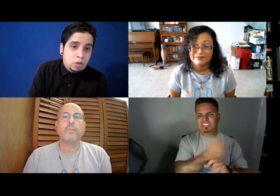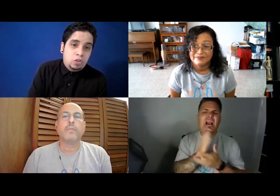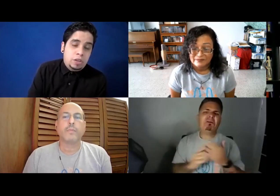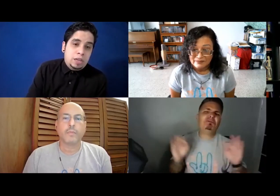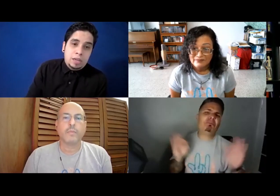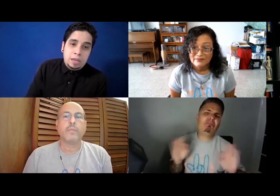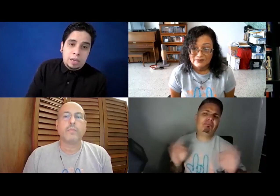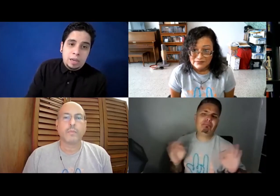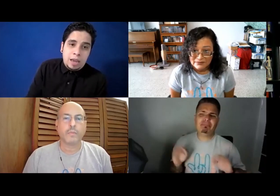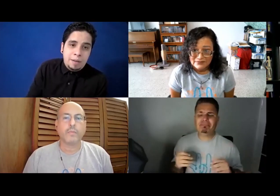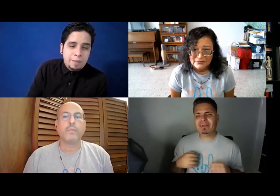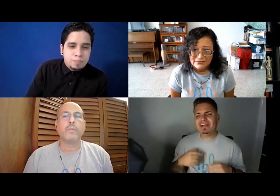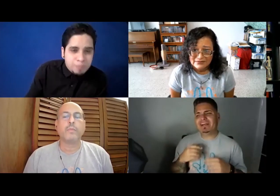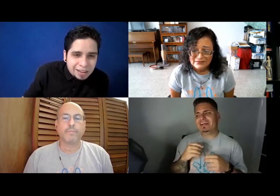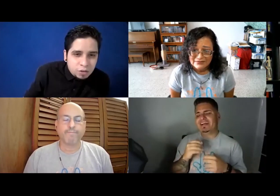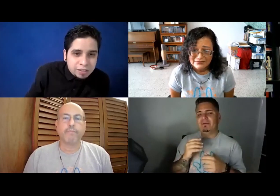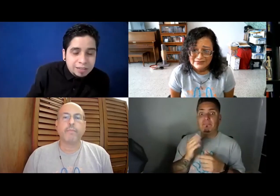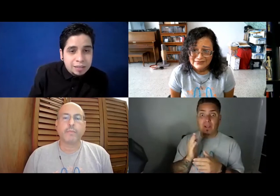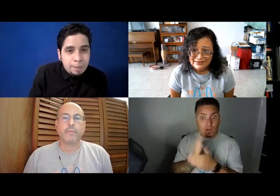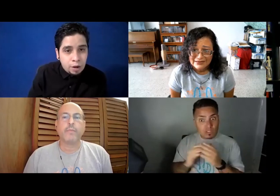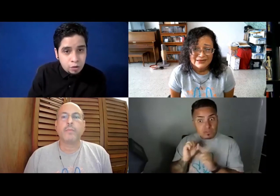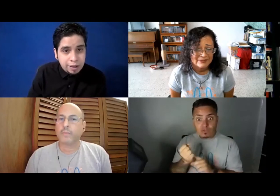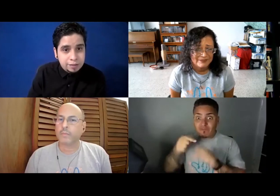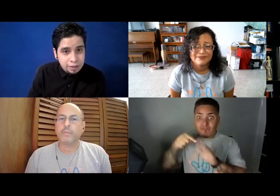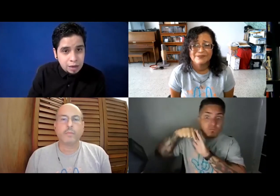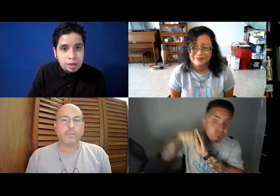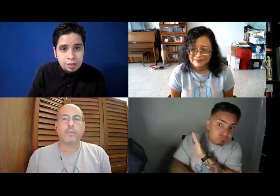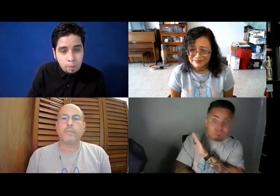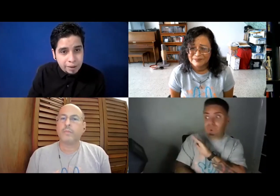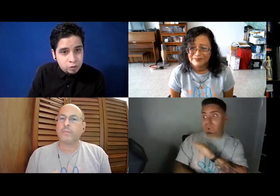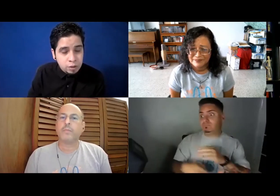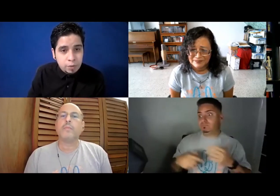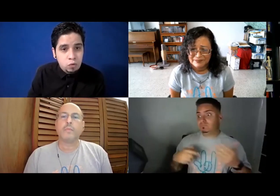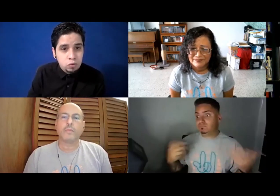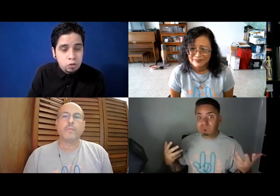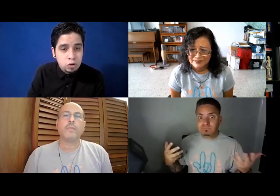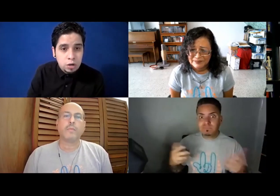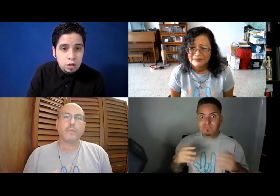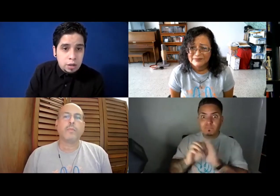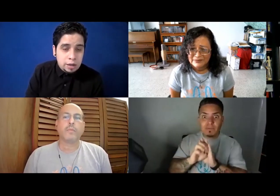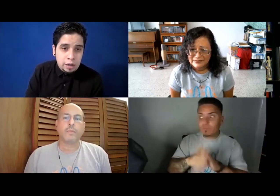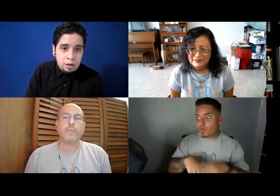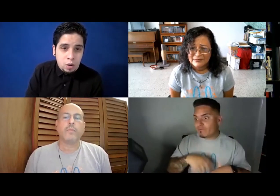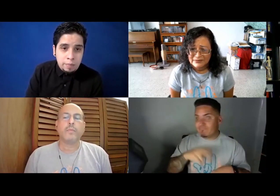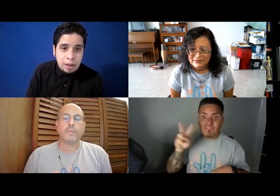Situaciones que a veces parecen que son sencillas pero hay unas que sí, hay unas que tienen un peso bien profundo en el cual, ¿verdad?